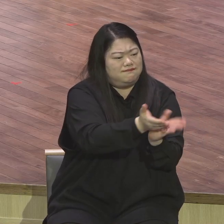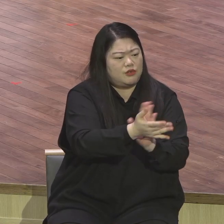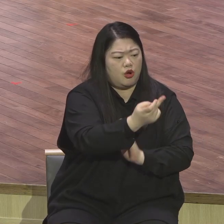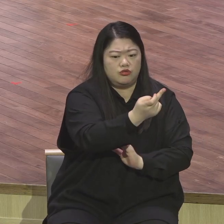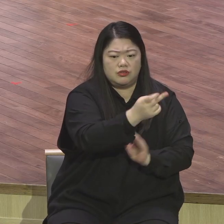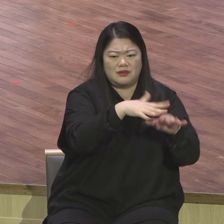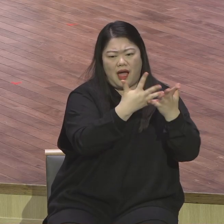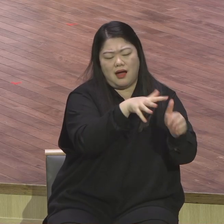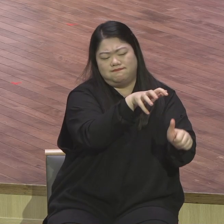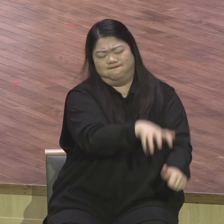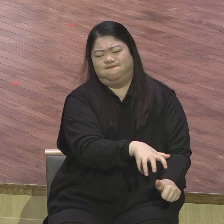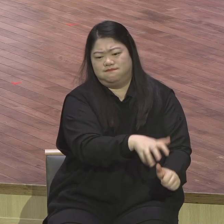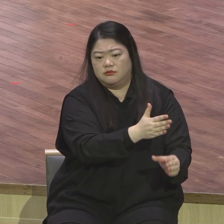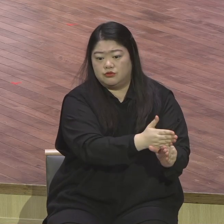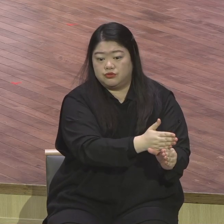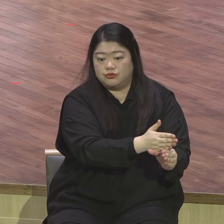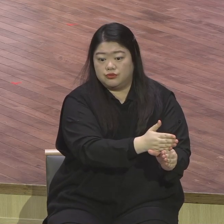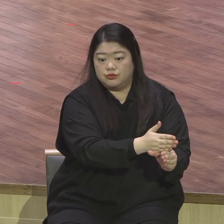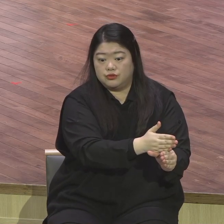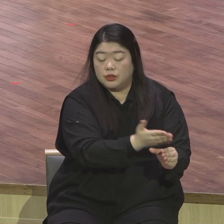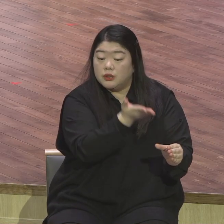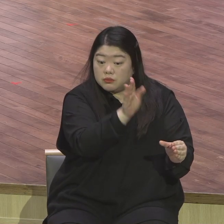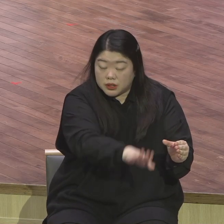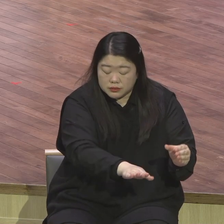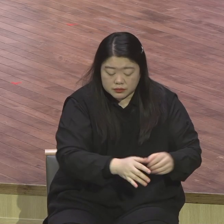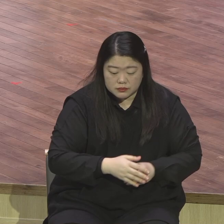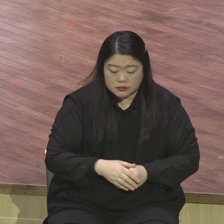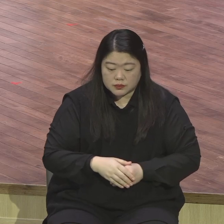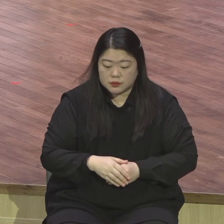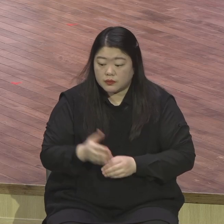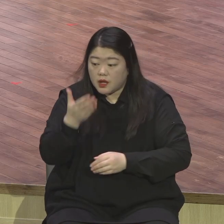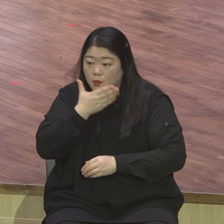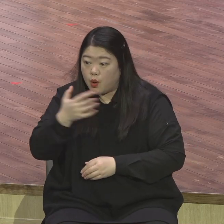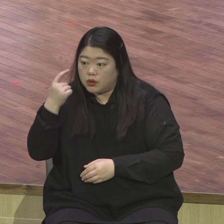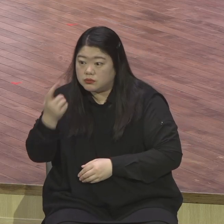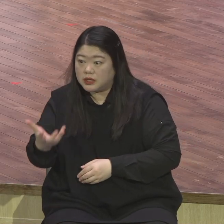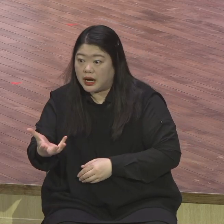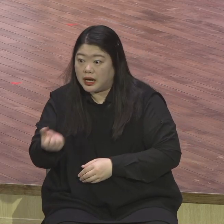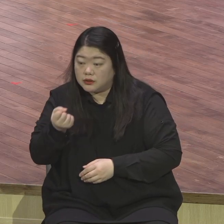이 상태에 이걸 완전히 해결해 주실 분이 누구냐